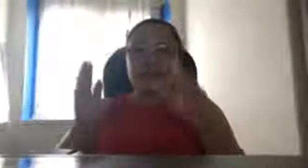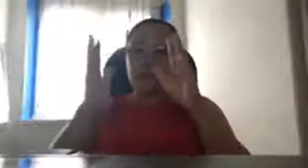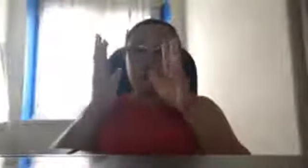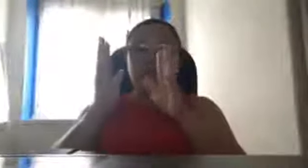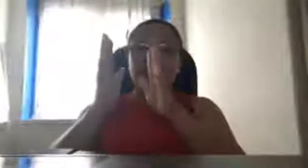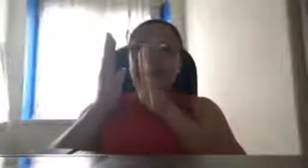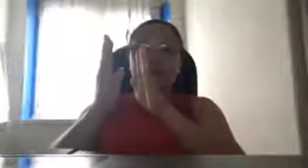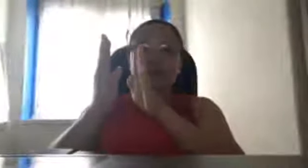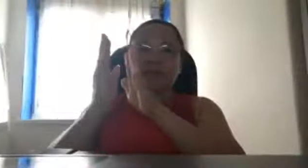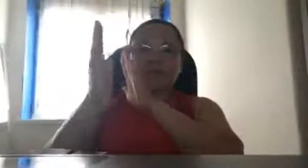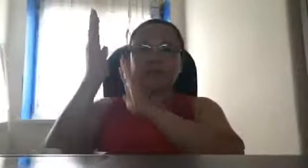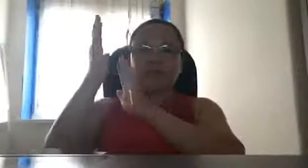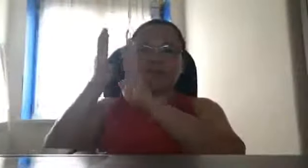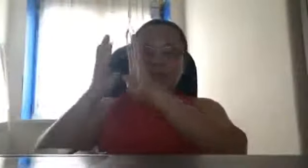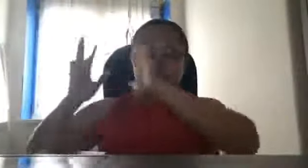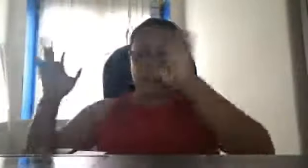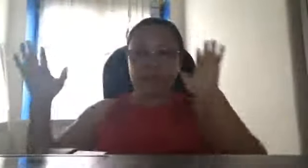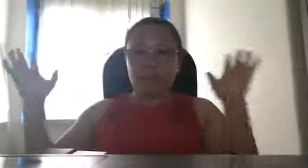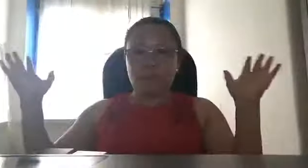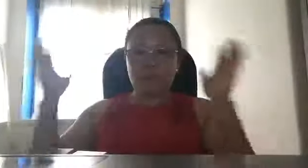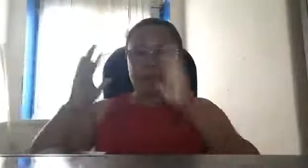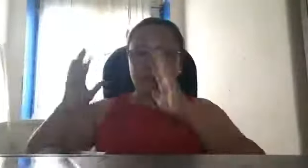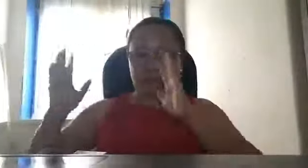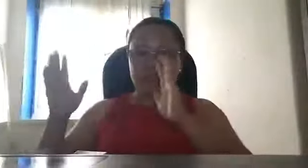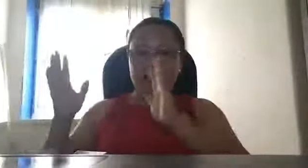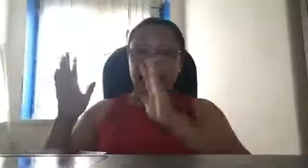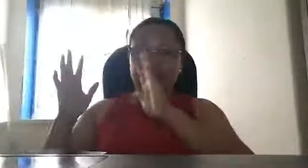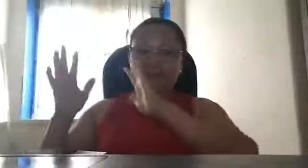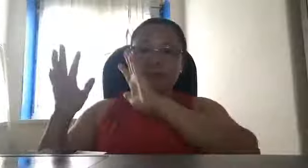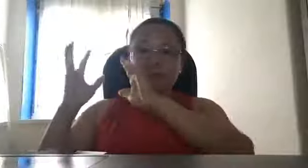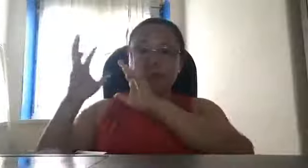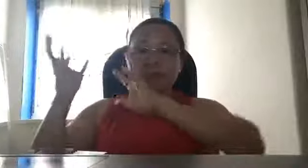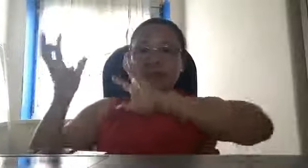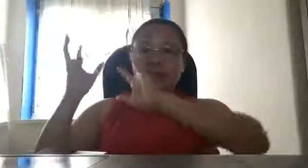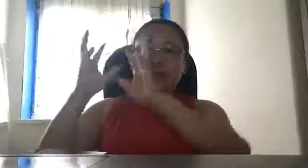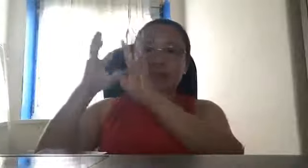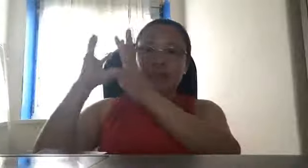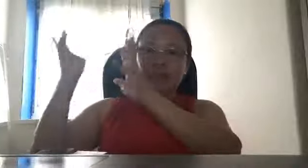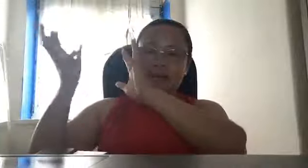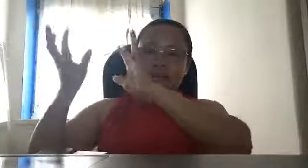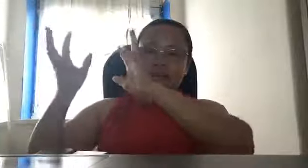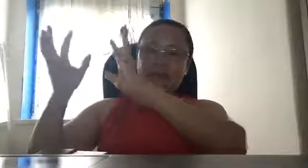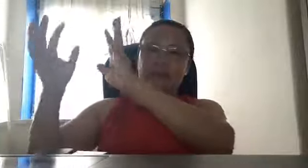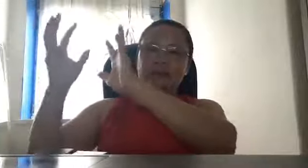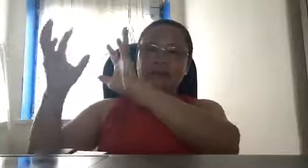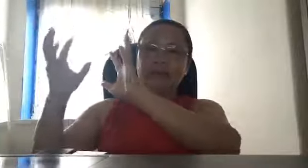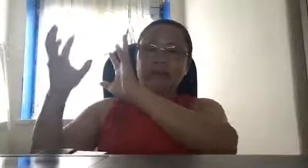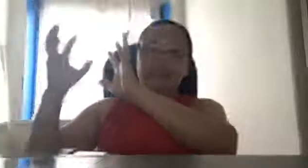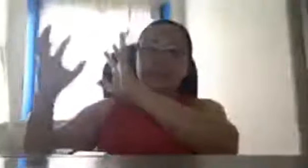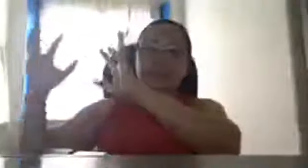pero since ang China ay kumplito sila ng mga radar ng